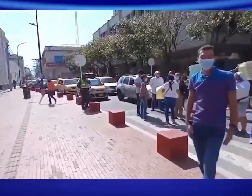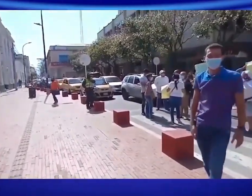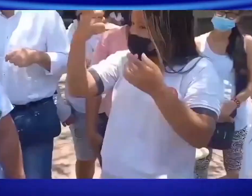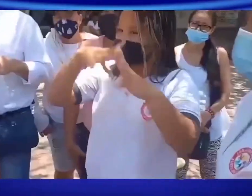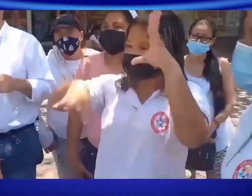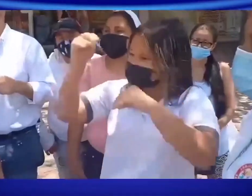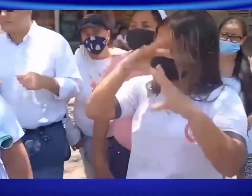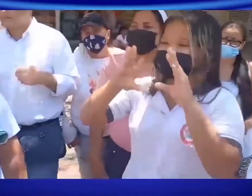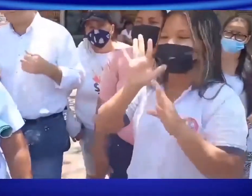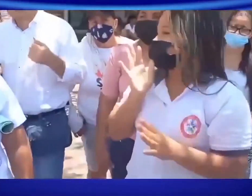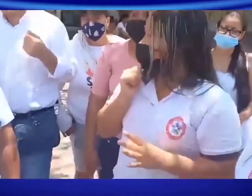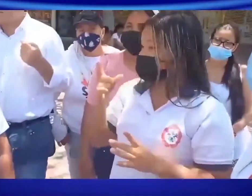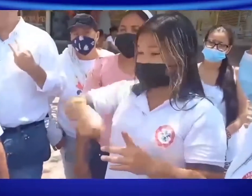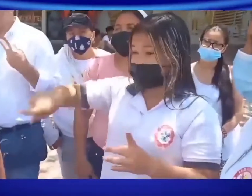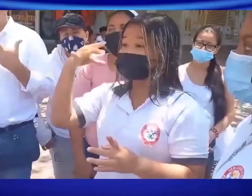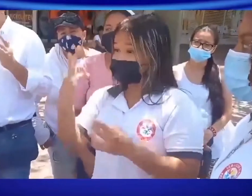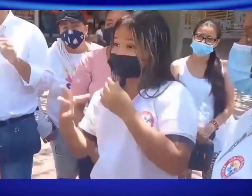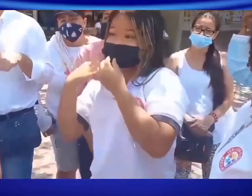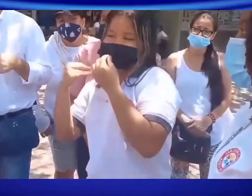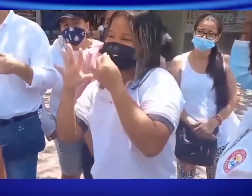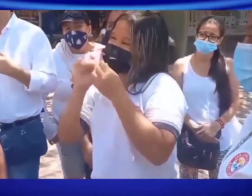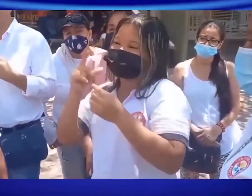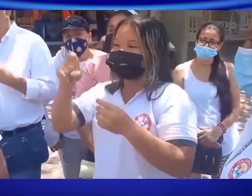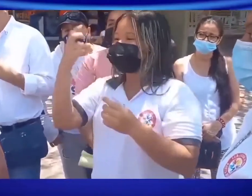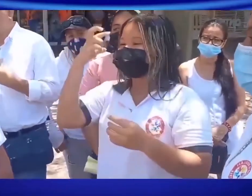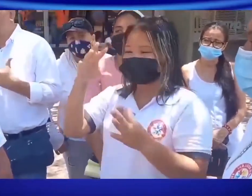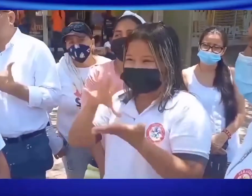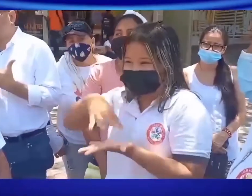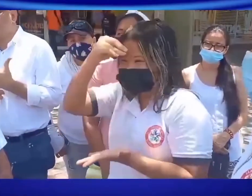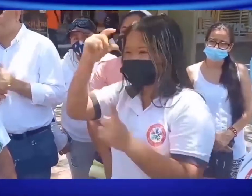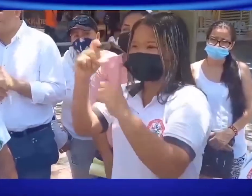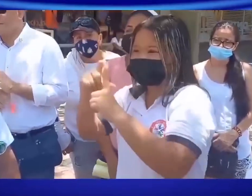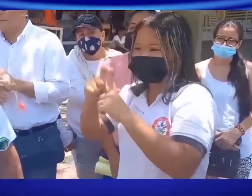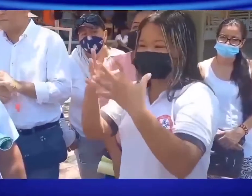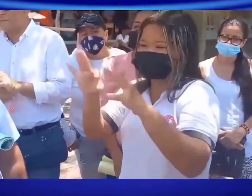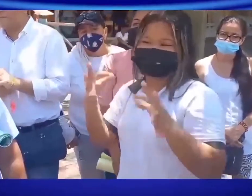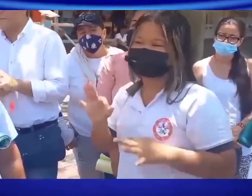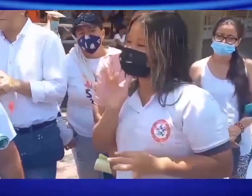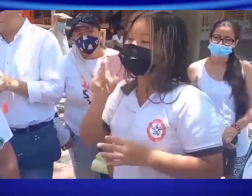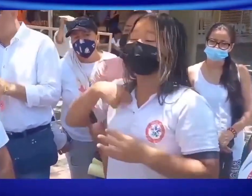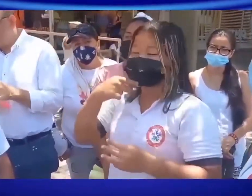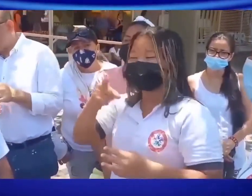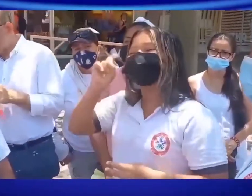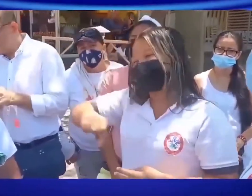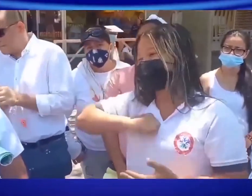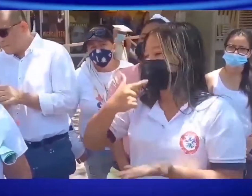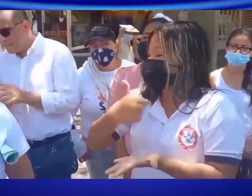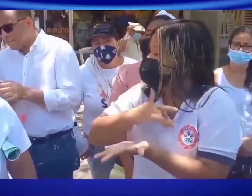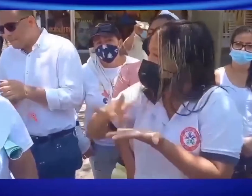experiencia en el tema de español, por ejemplo, a decir nosotros con el español nos defendemos algo así. Hay tres puntos que son muy importantes. Intérpretes, jugador o